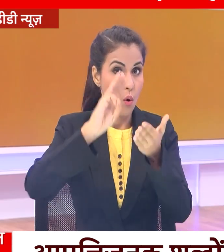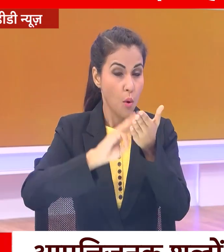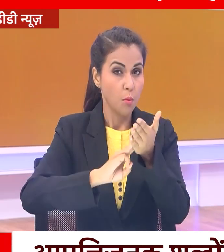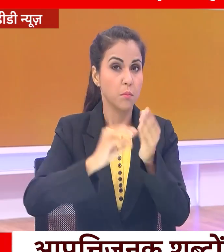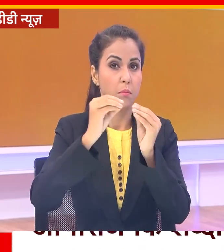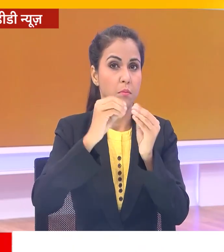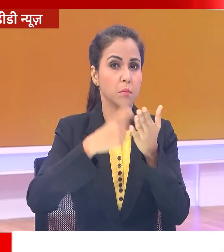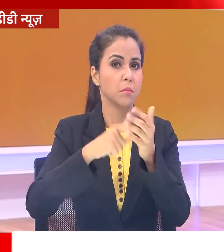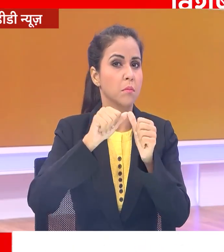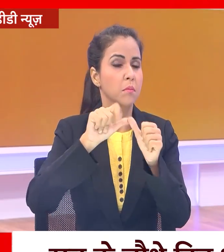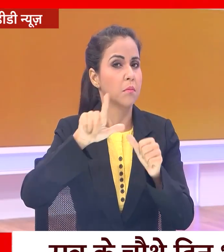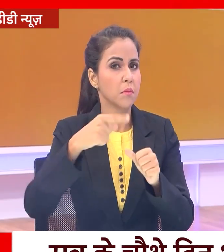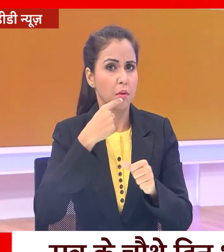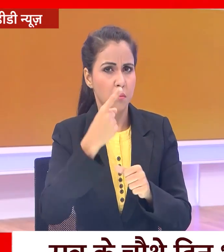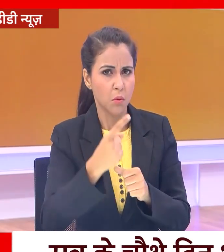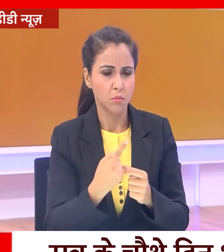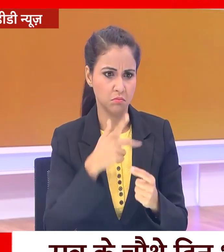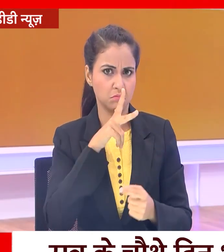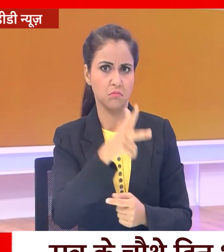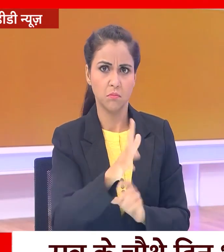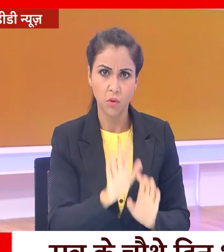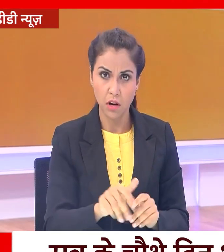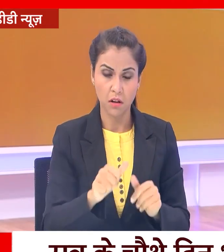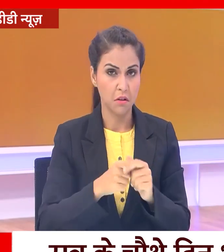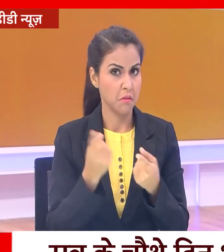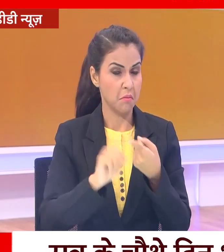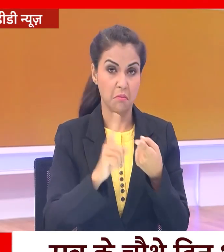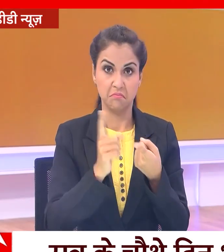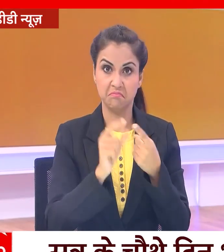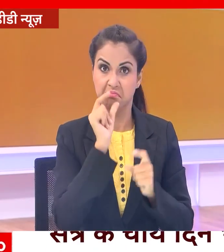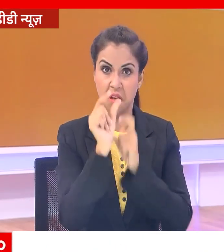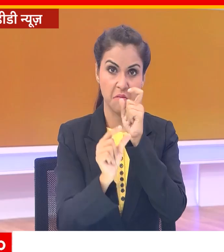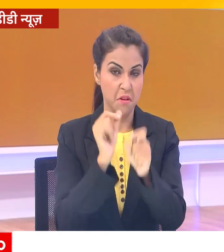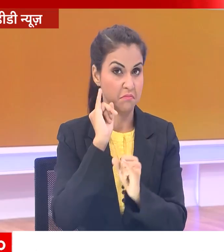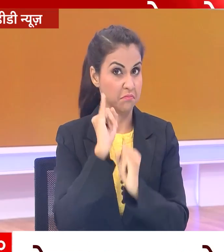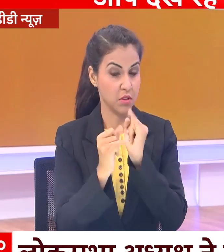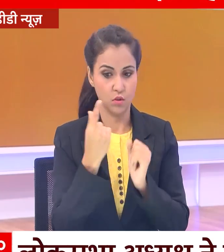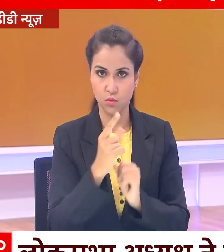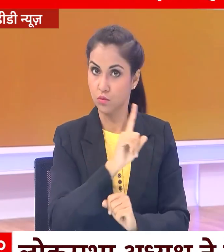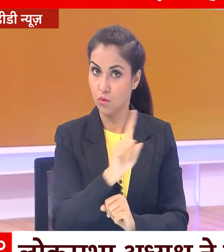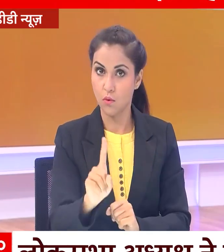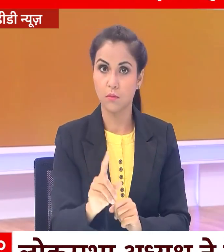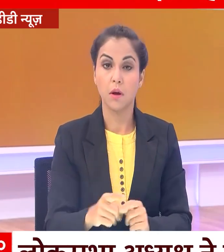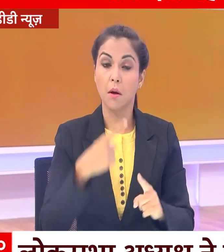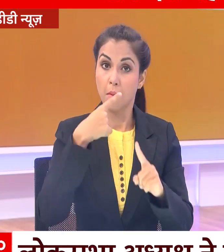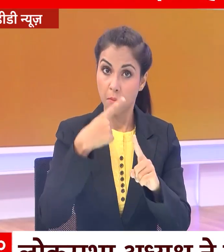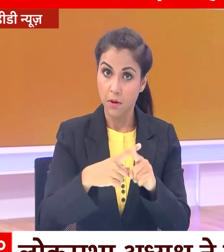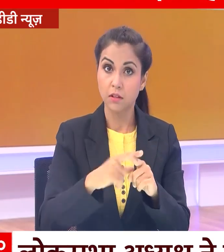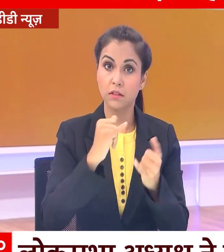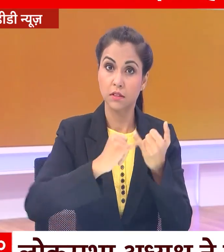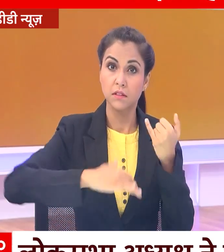विपक्ष को चेतावनी देते हुए कहा कि आपते जनक शब्दों का इस्तिमाल ना करें साथ ही